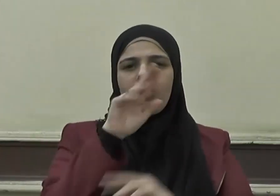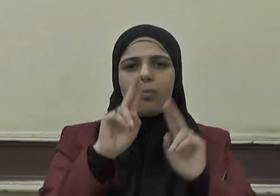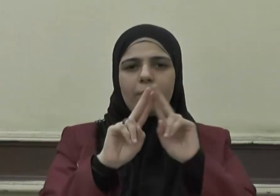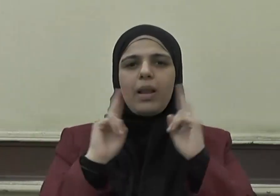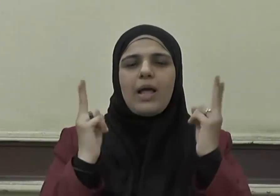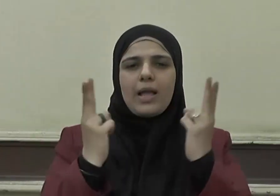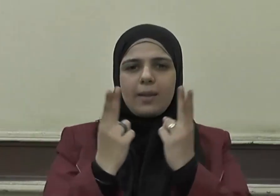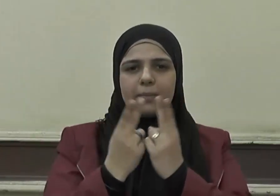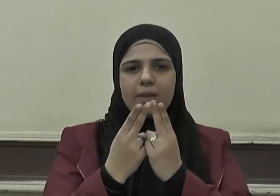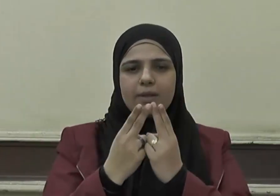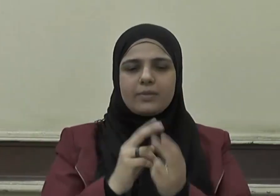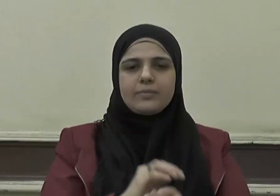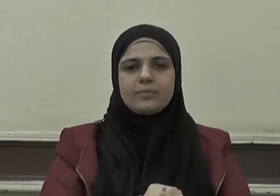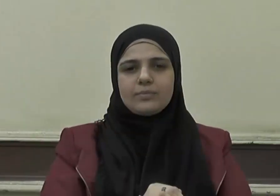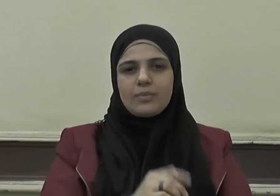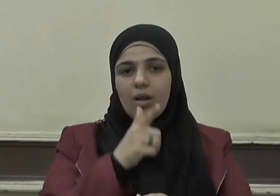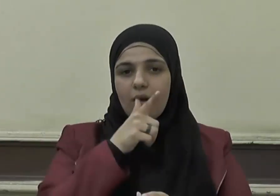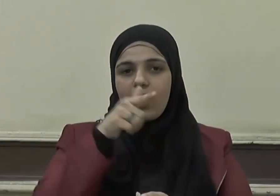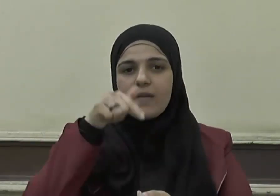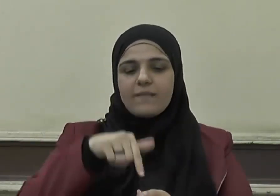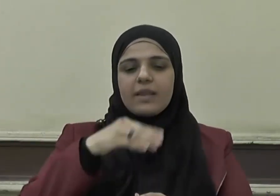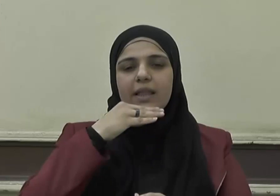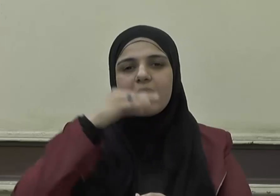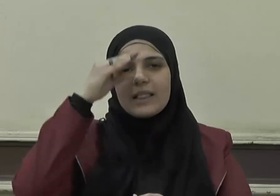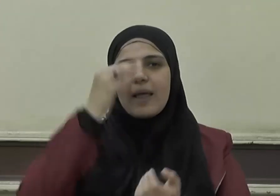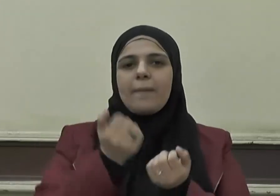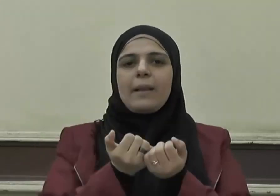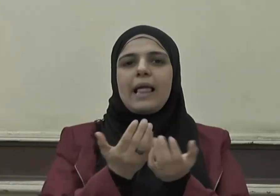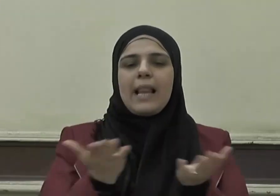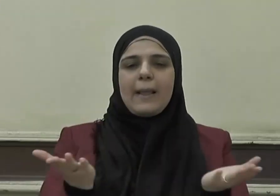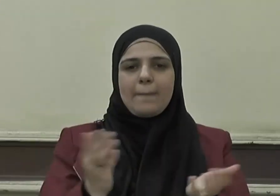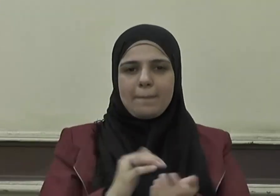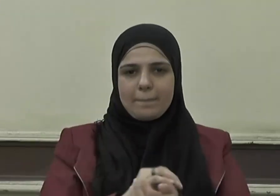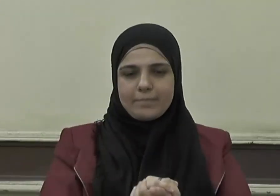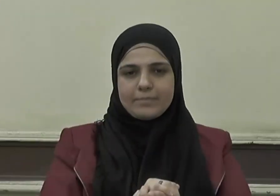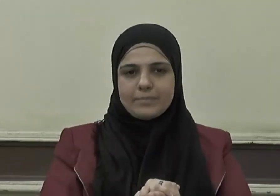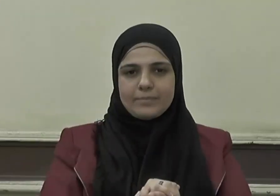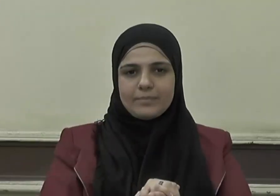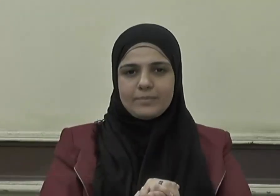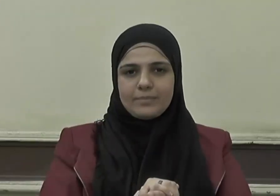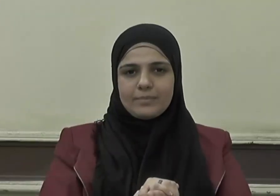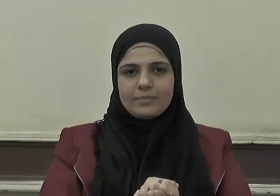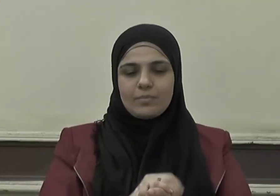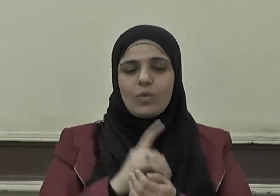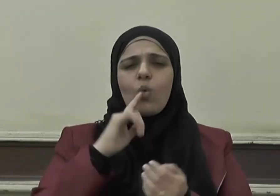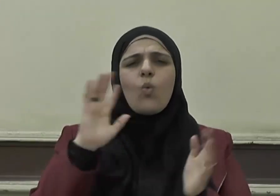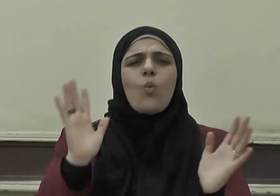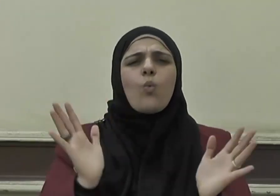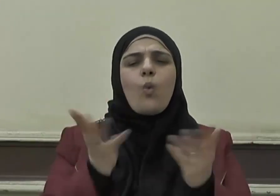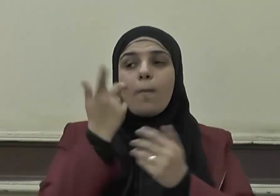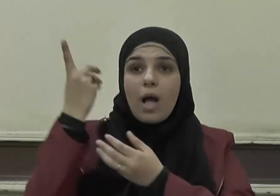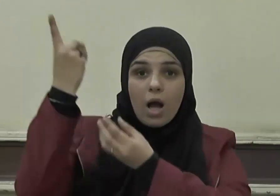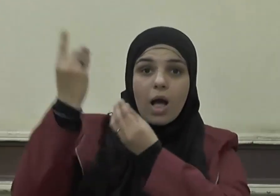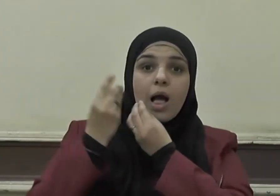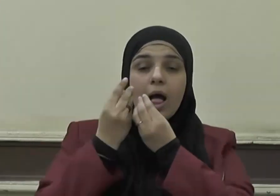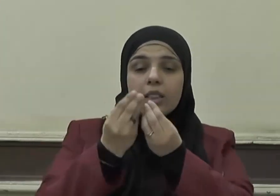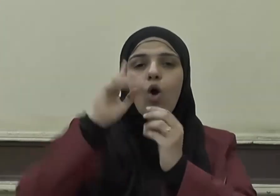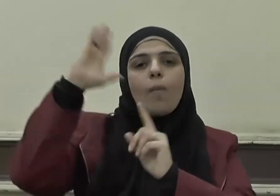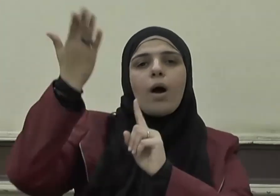رب العالمين القائل في كتابه الكريم وما آتاكم الرسول